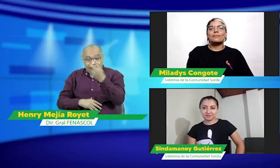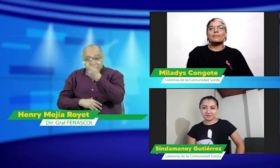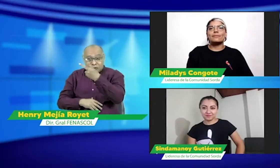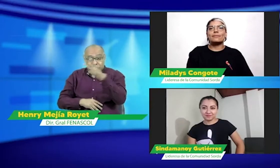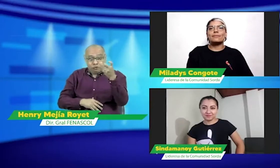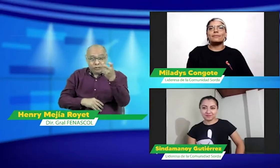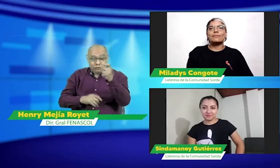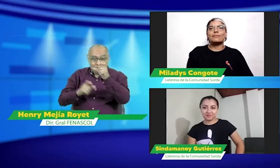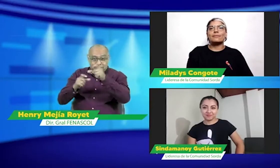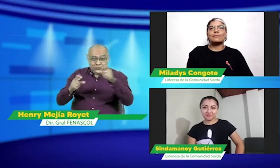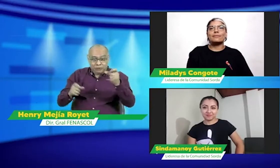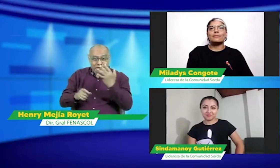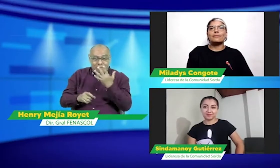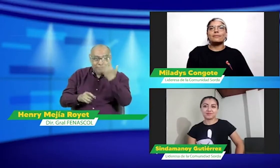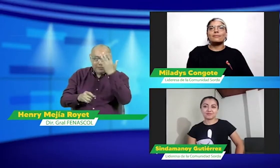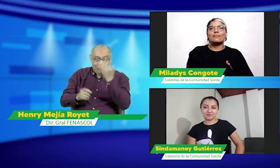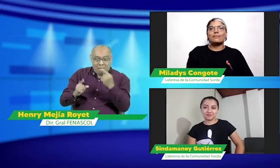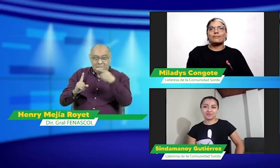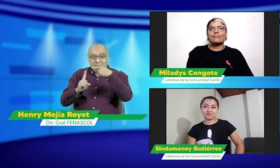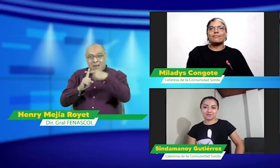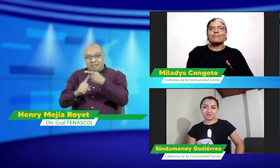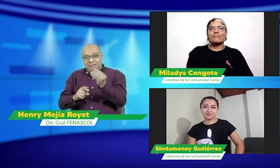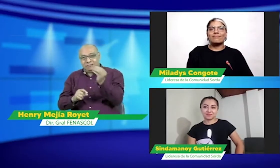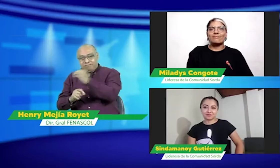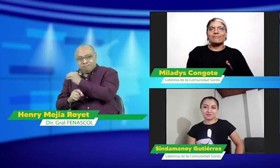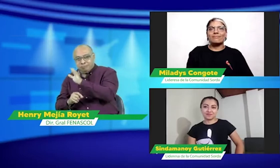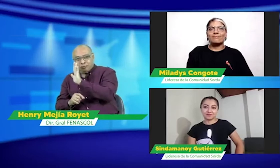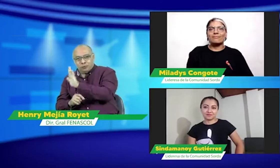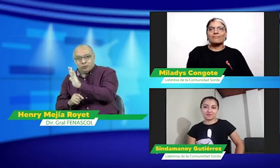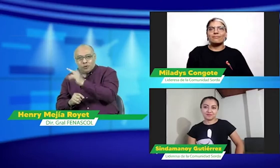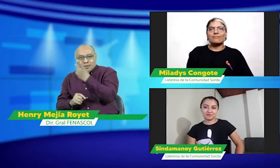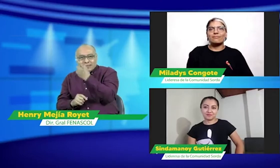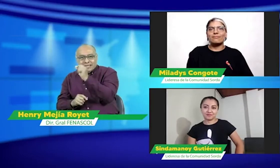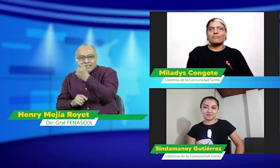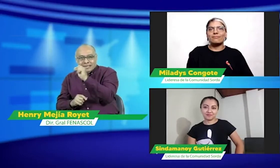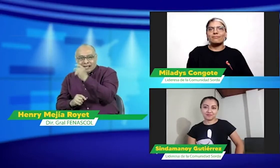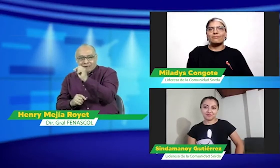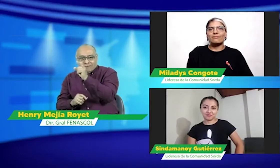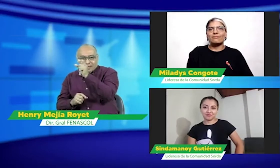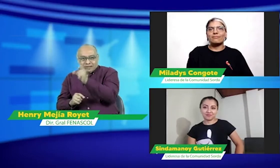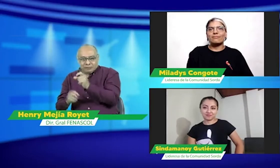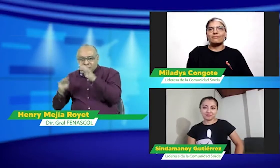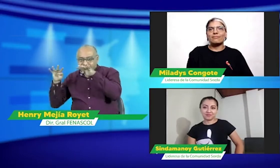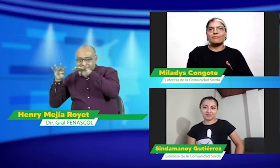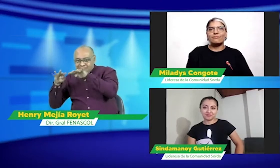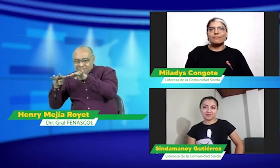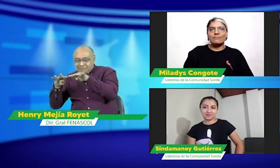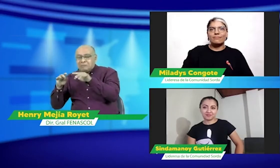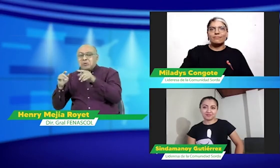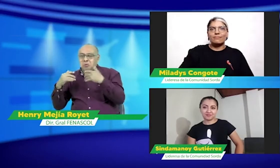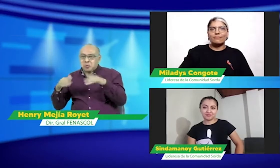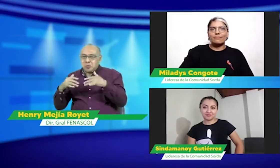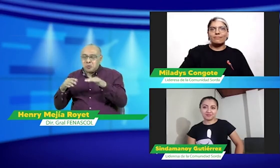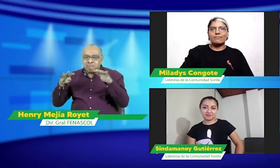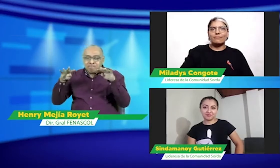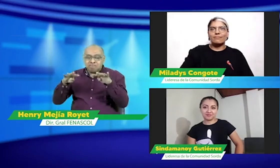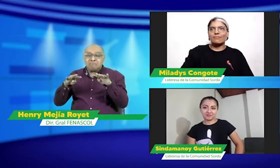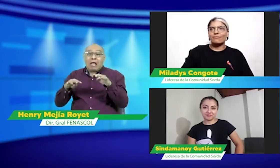En este momento tenemos aproximadamente 200 personas conectadas a través de nuestro Facebook Live y otro tanto más que de seguro